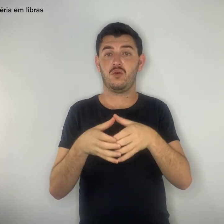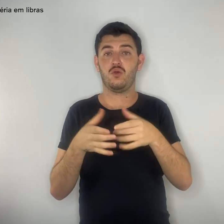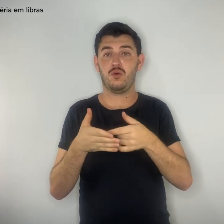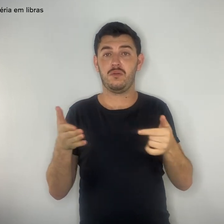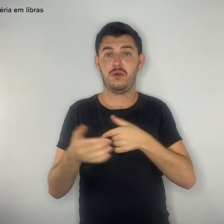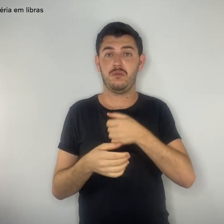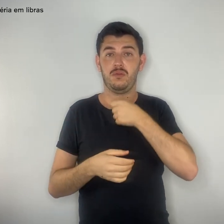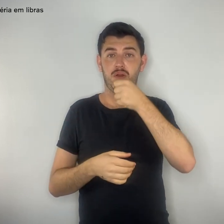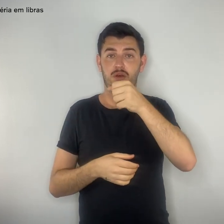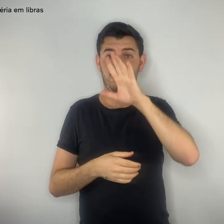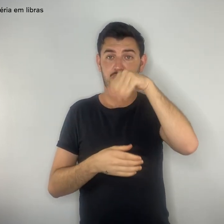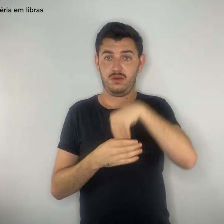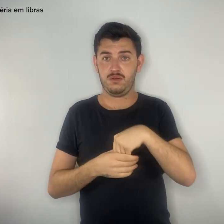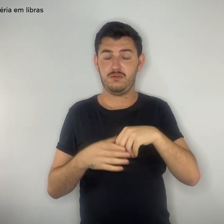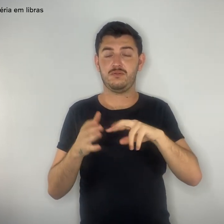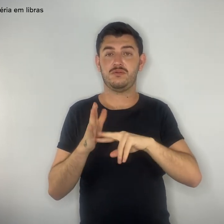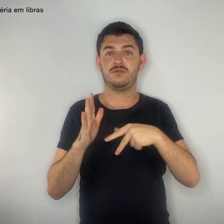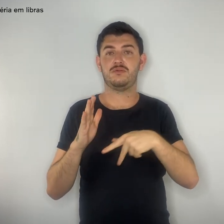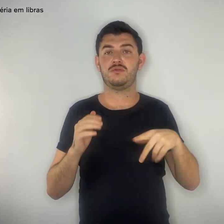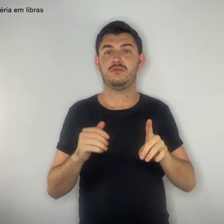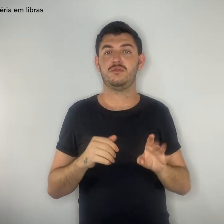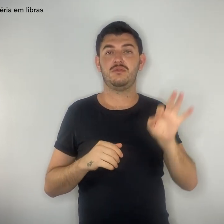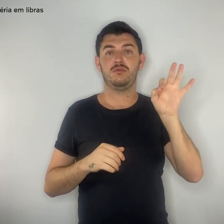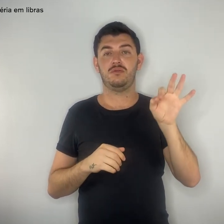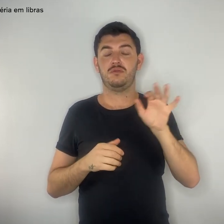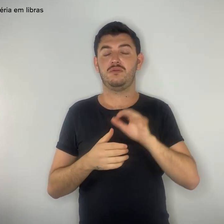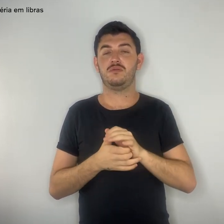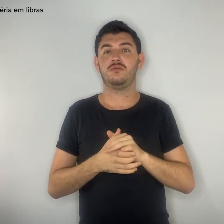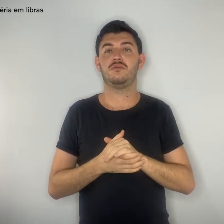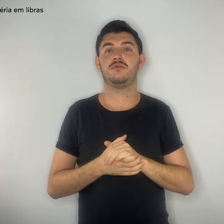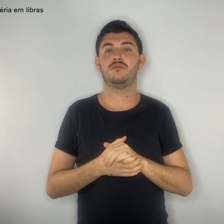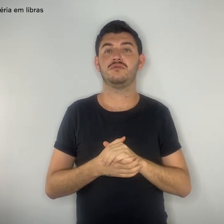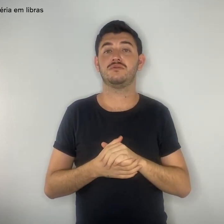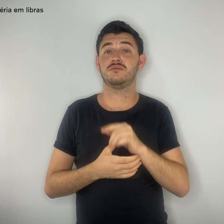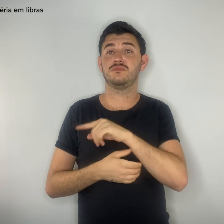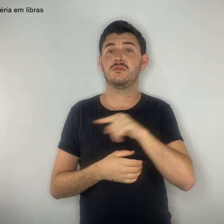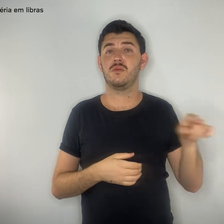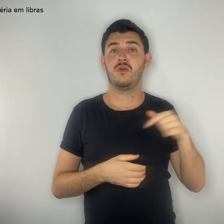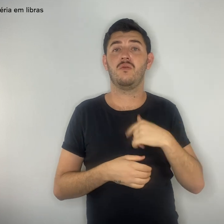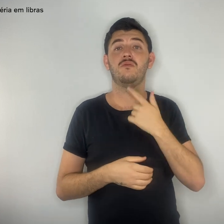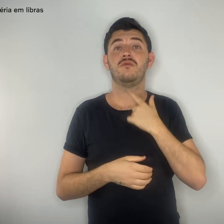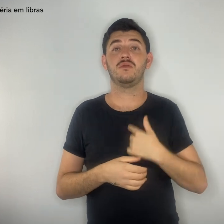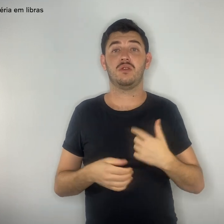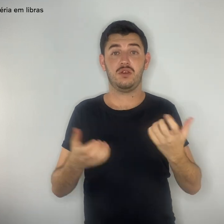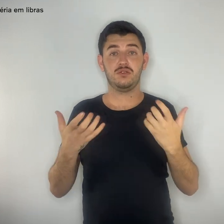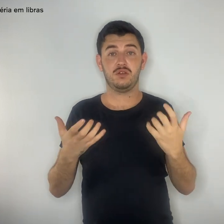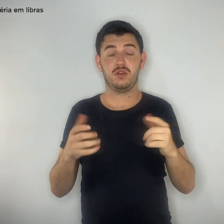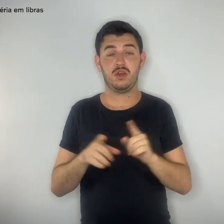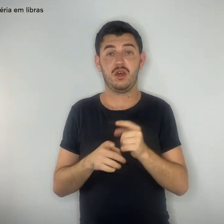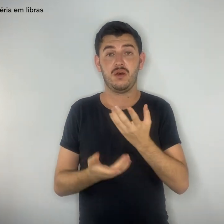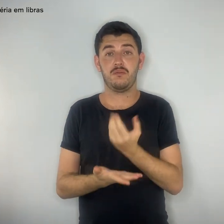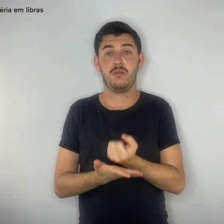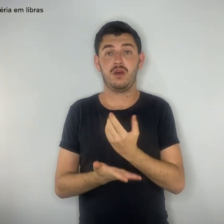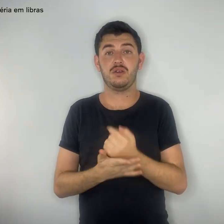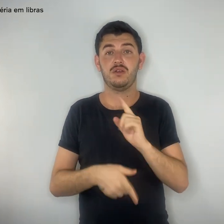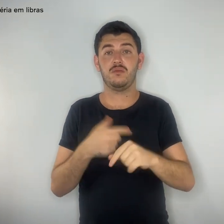Se preferir baixar o arquivo e imprimir você mesmo a placa, o pdf está